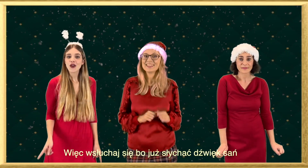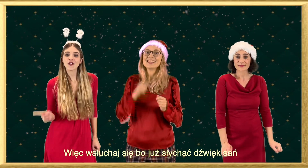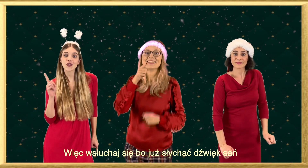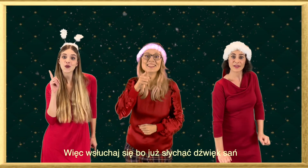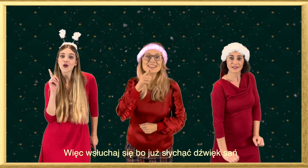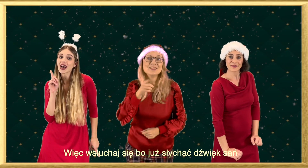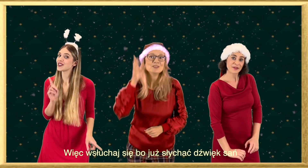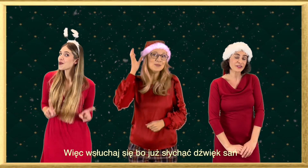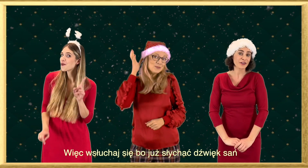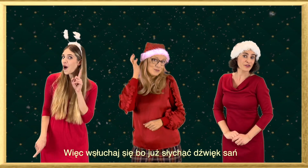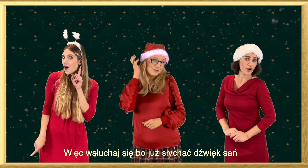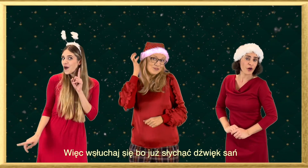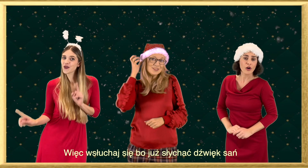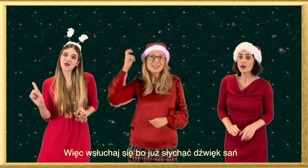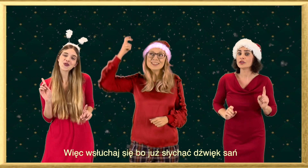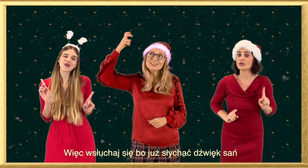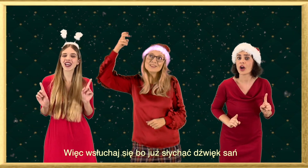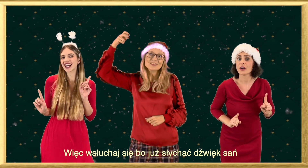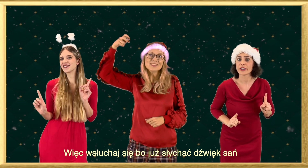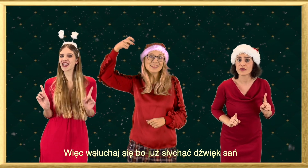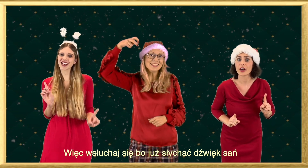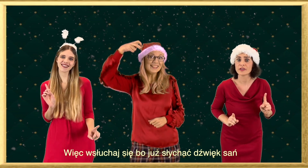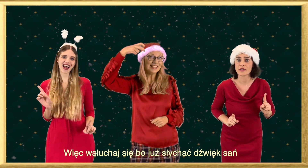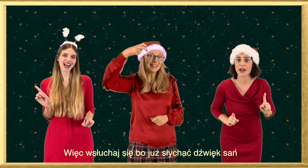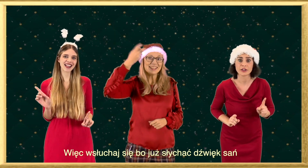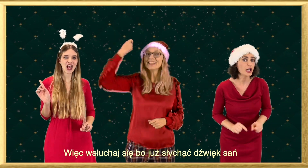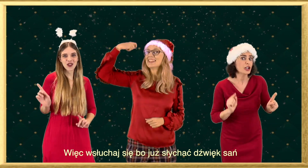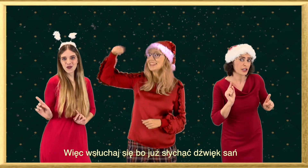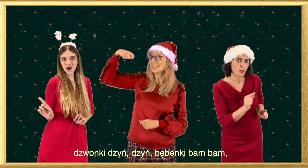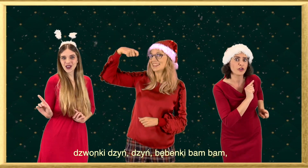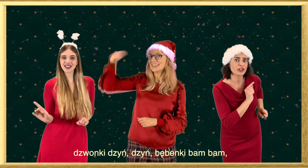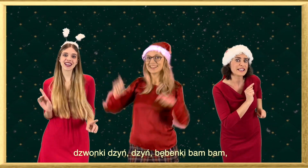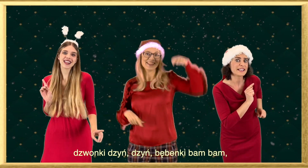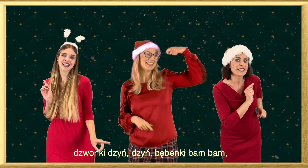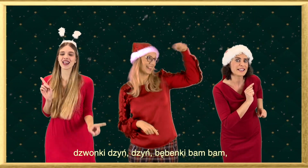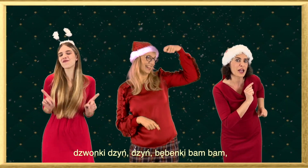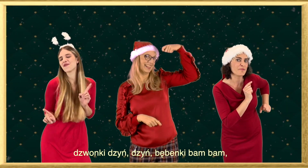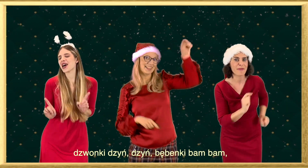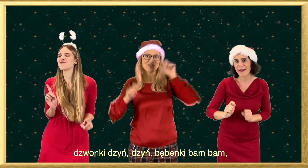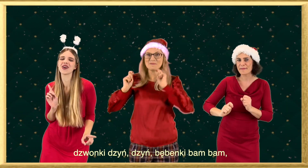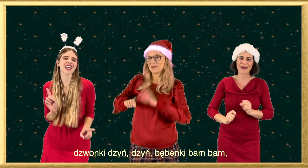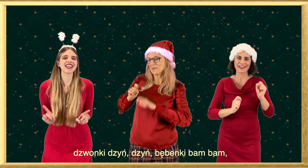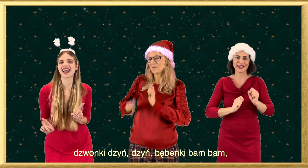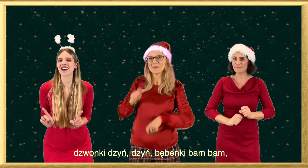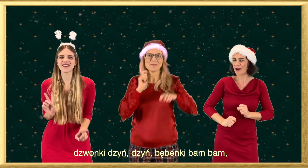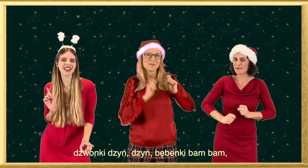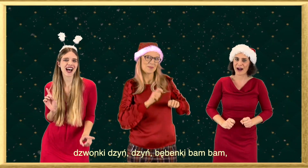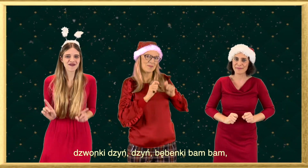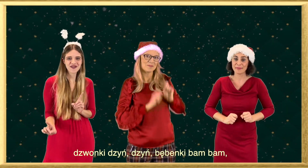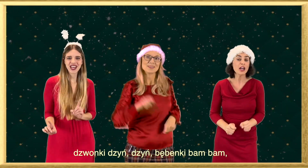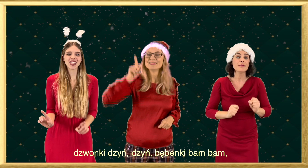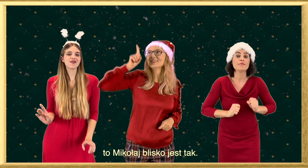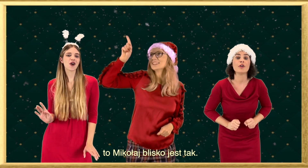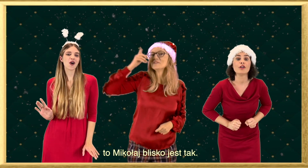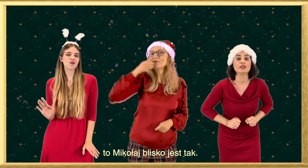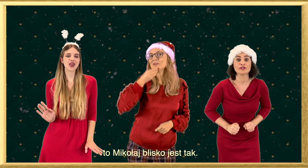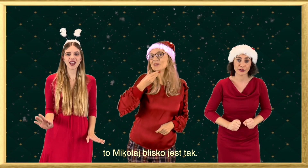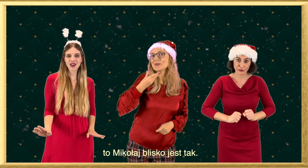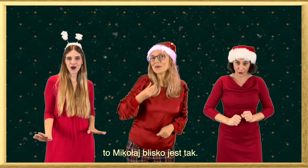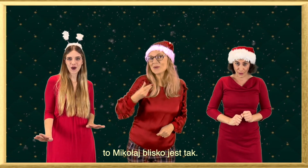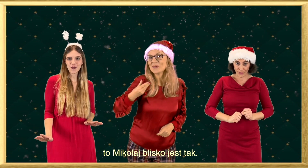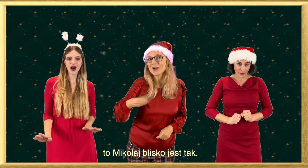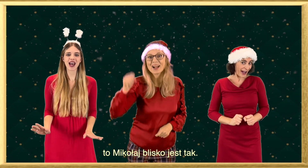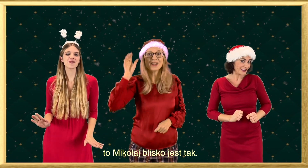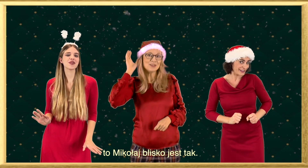Więc słucha się mu Już płychać w listach Dzwonki, dzyń, dzyń, bębelki, bam, bam To